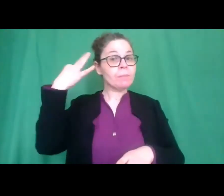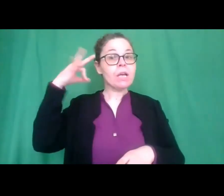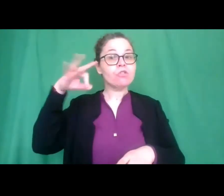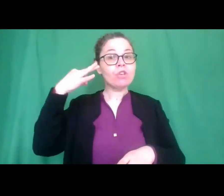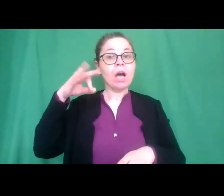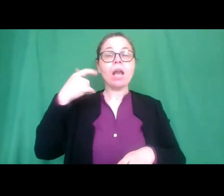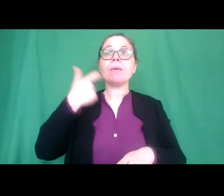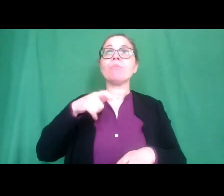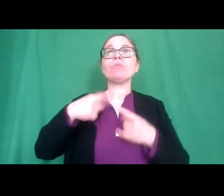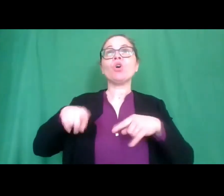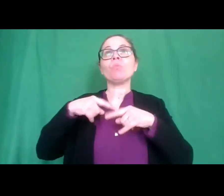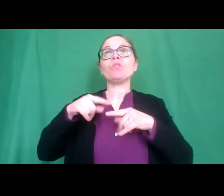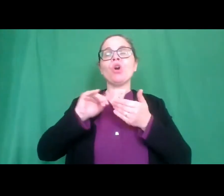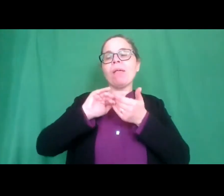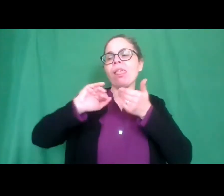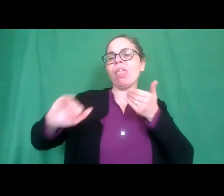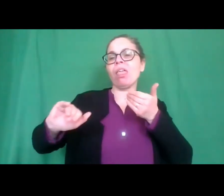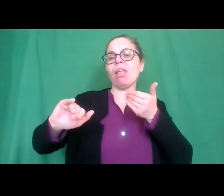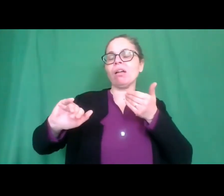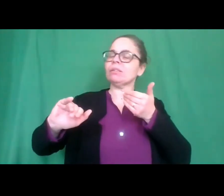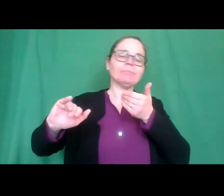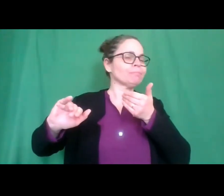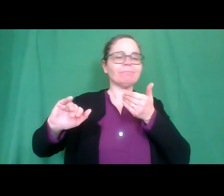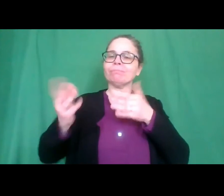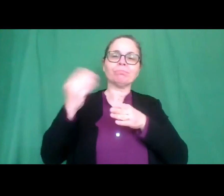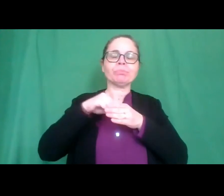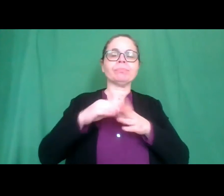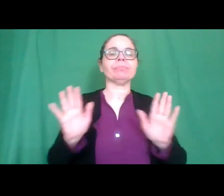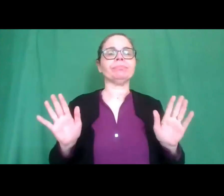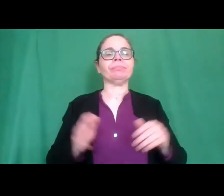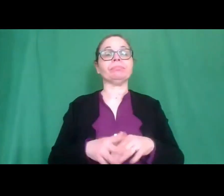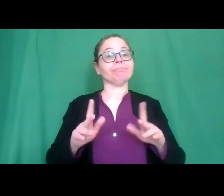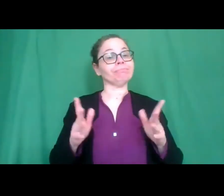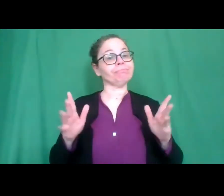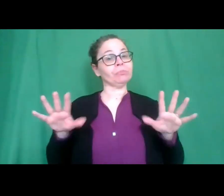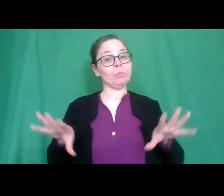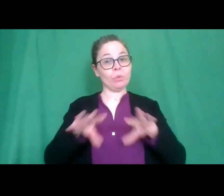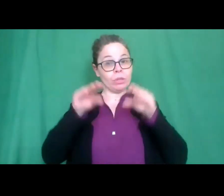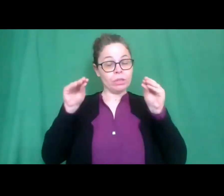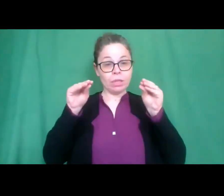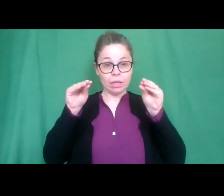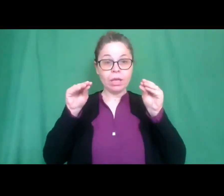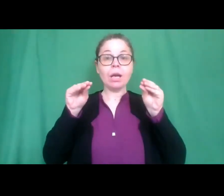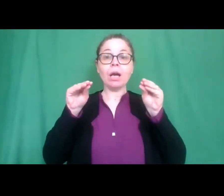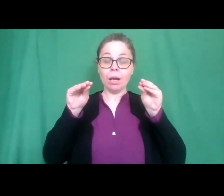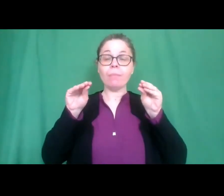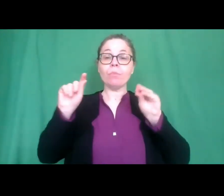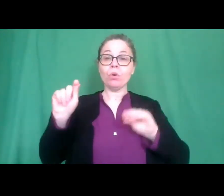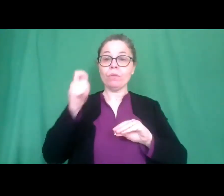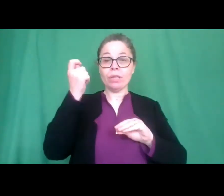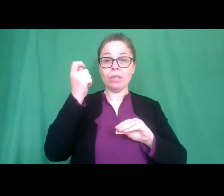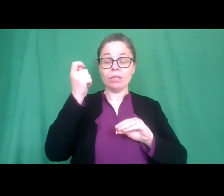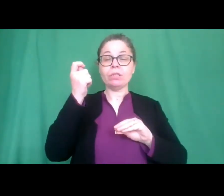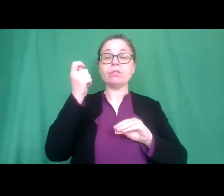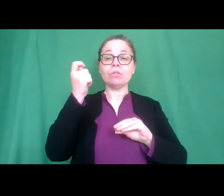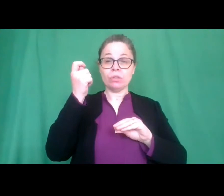non ce la faceva a lasciare fuori qualche lavoro allora cominciamo a nominare i vincitori il terzo,